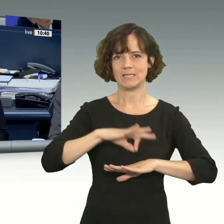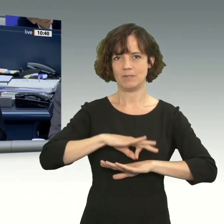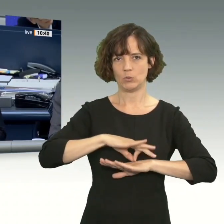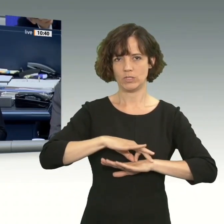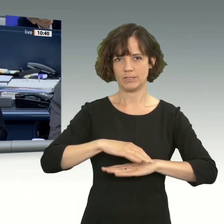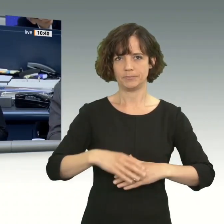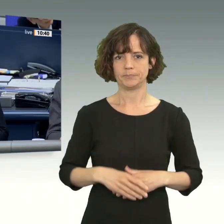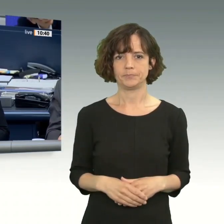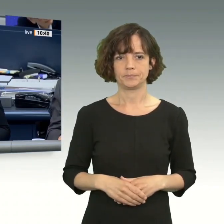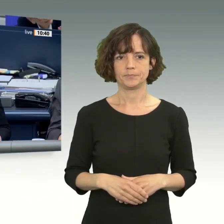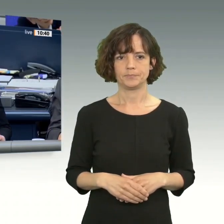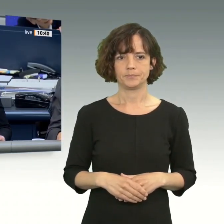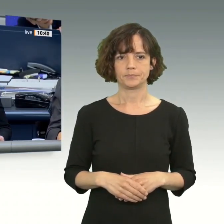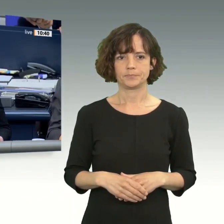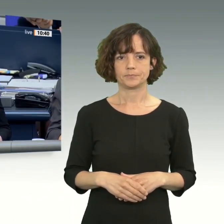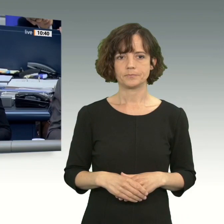vereinbart.